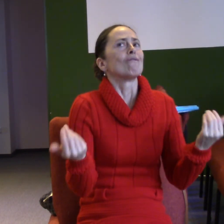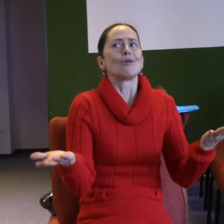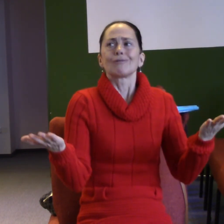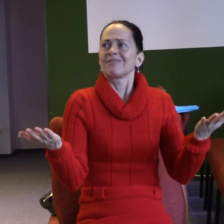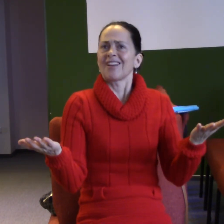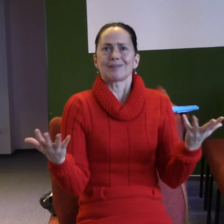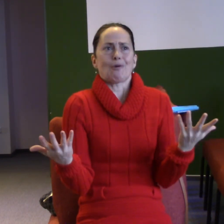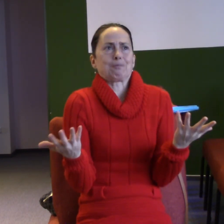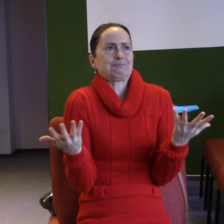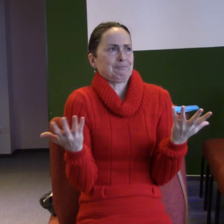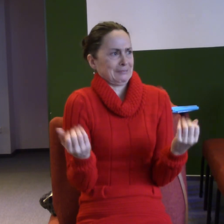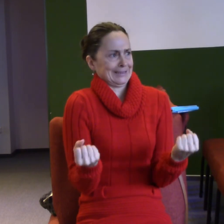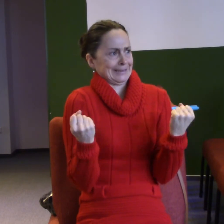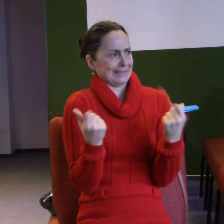obklopení, když patříme Bohu.